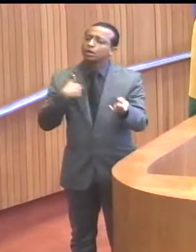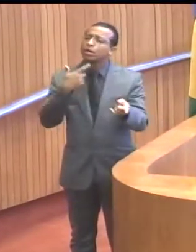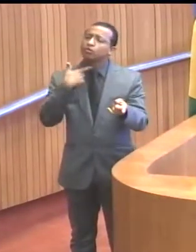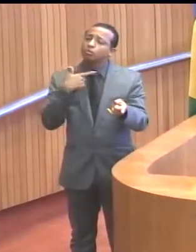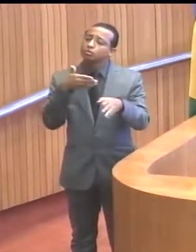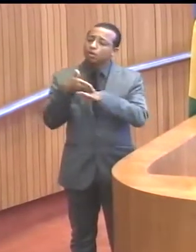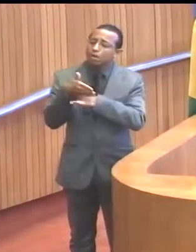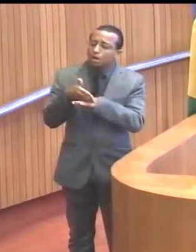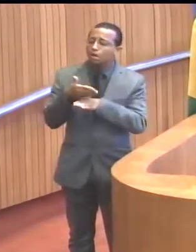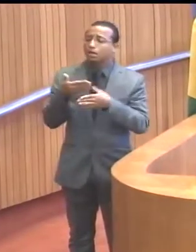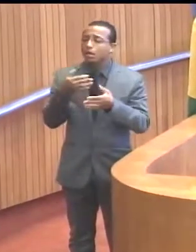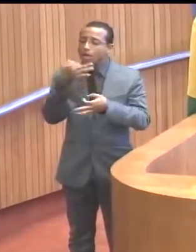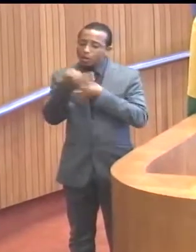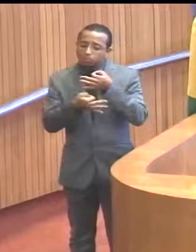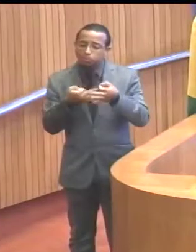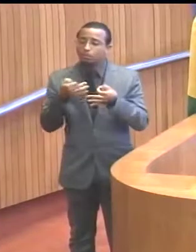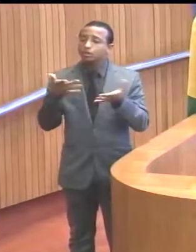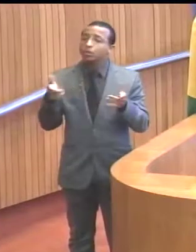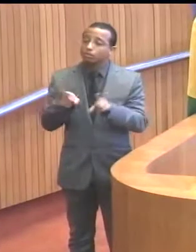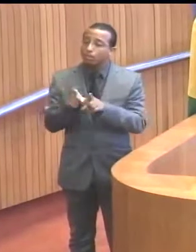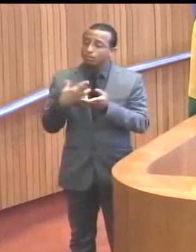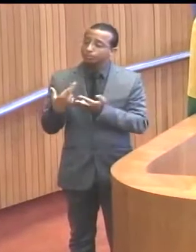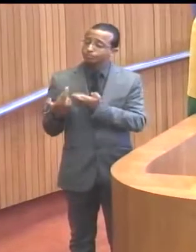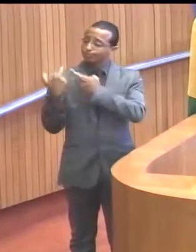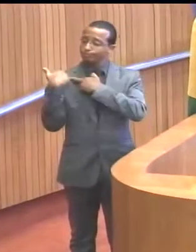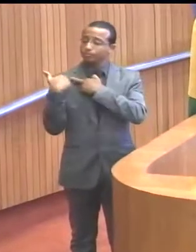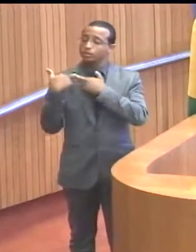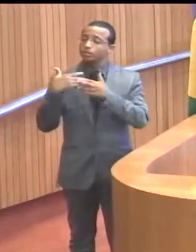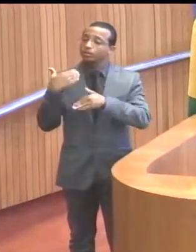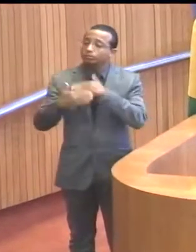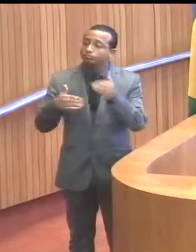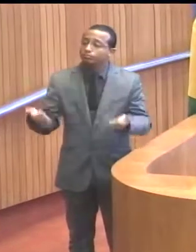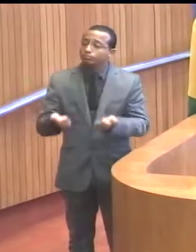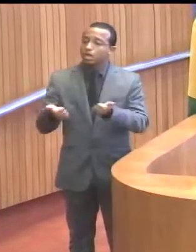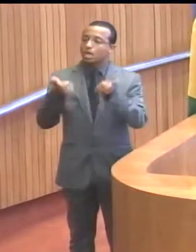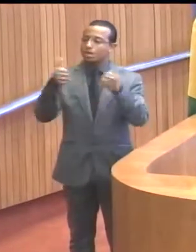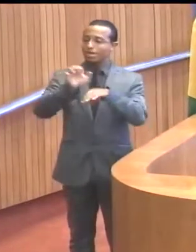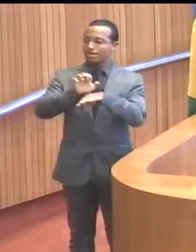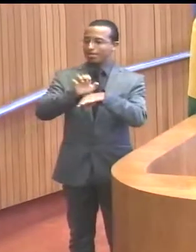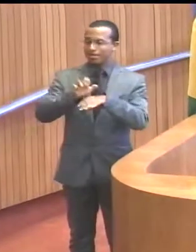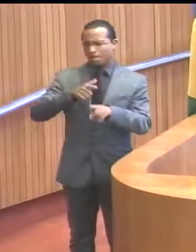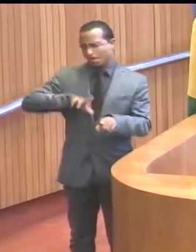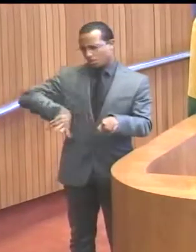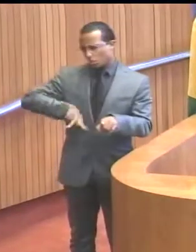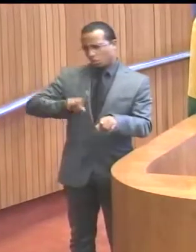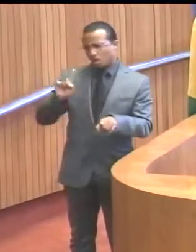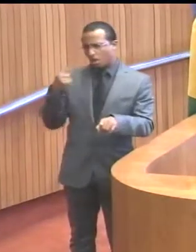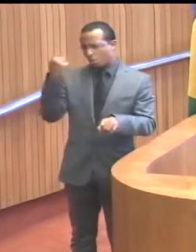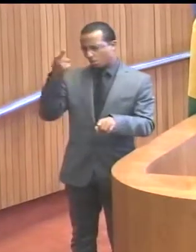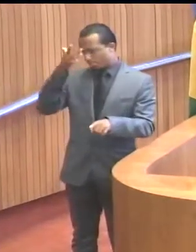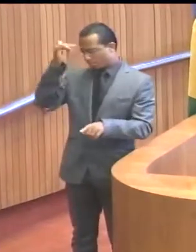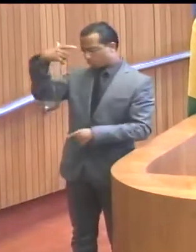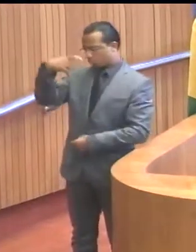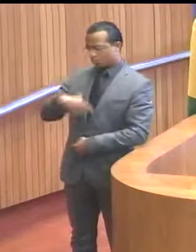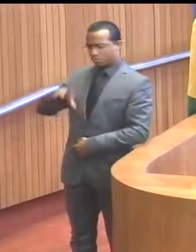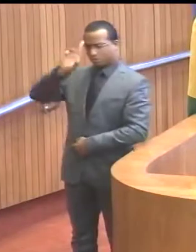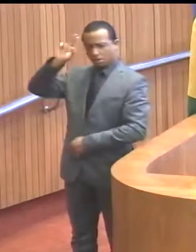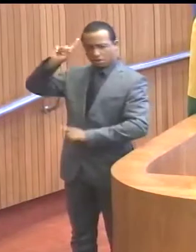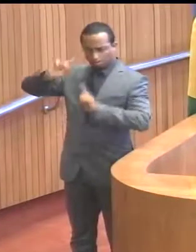parcela de contribuição para fazer um Estado melhor. Afinal de contas, um Estado melhor não se faz com uma mão apenas.